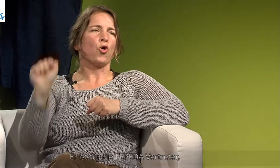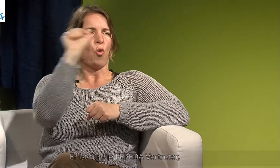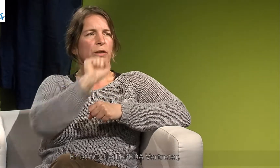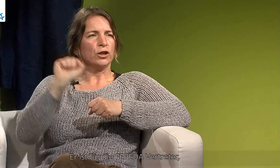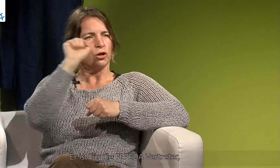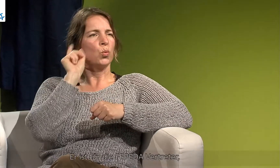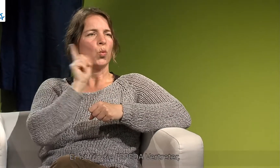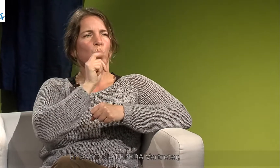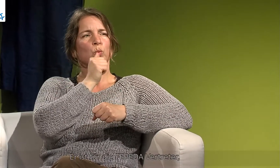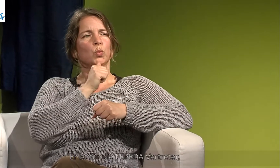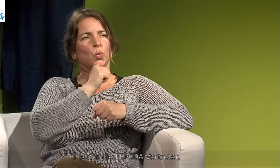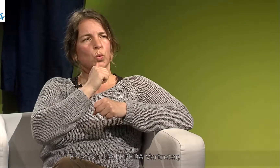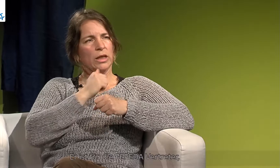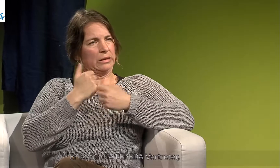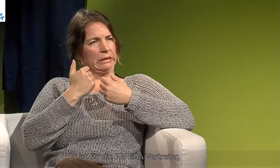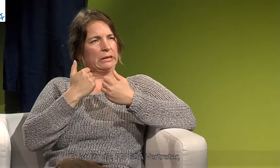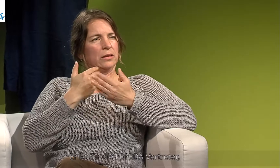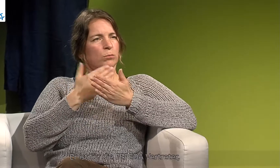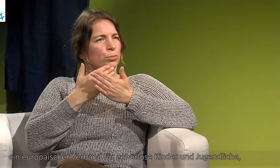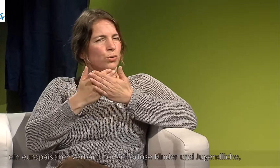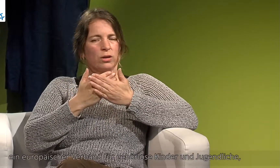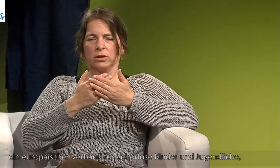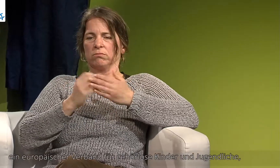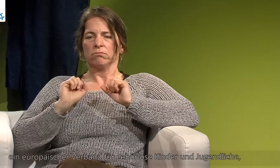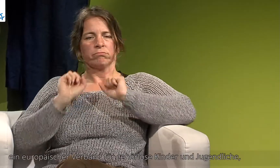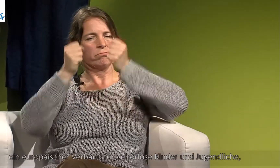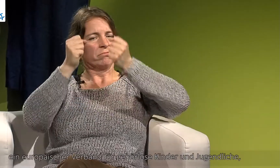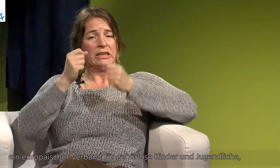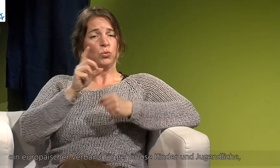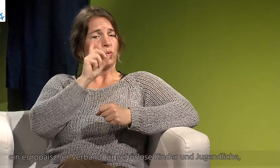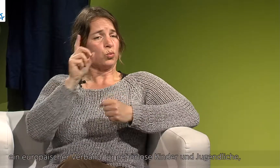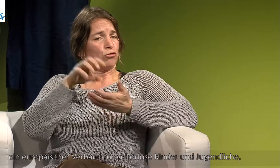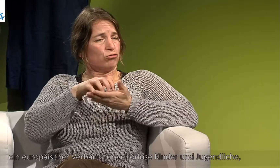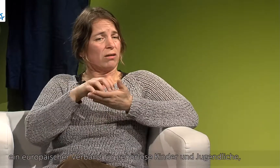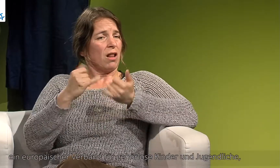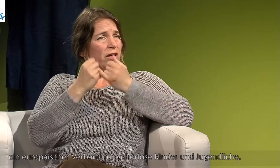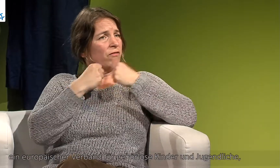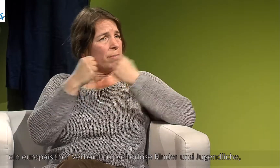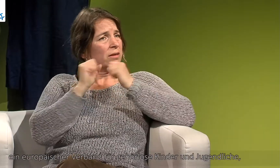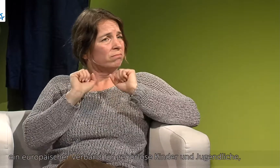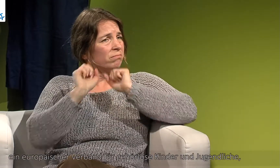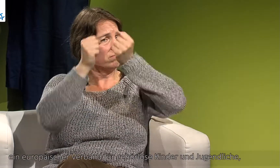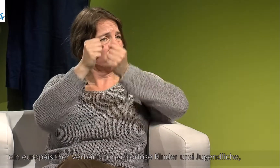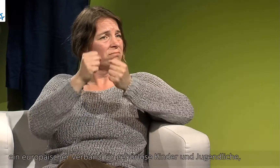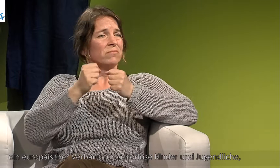ist für die FEE-DEPA-Vertreter, ein europäischer Band für Gehörlose Kinder und Jugendliche.